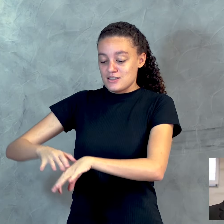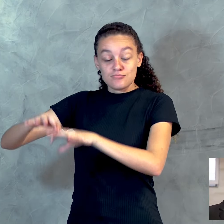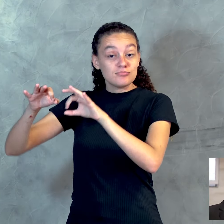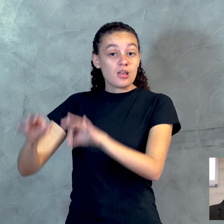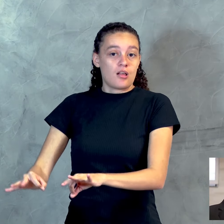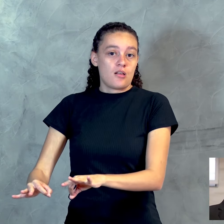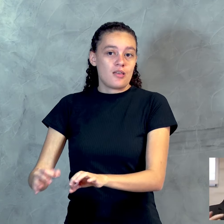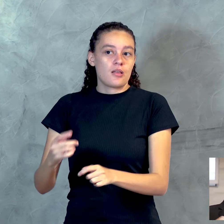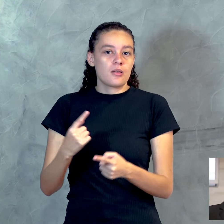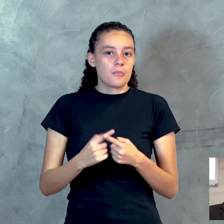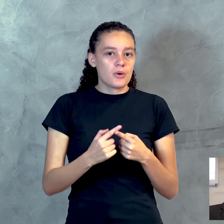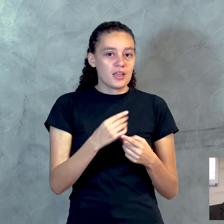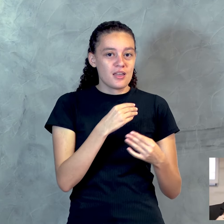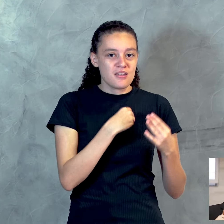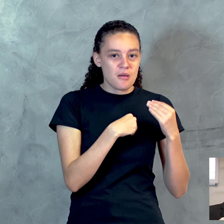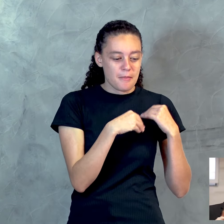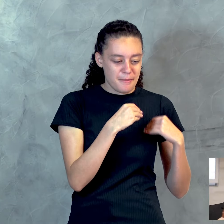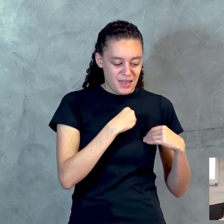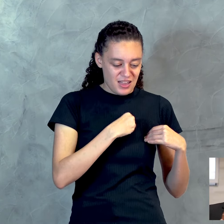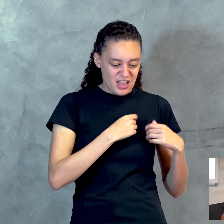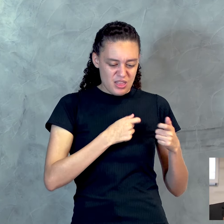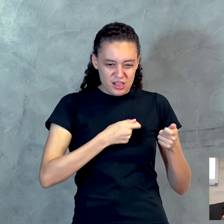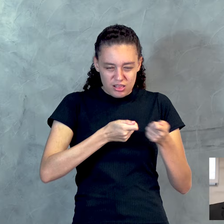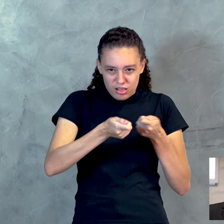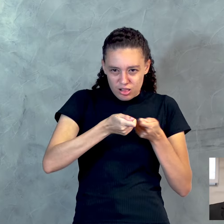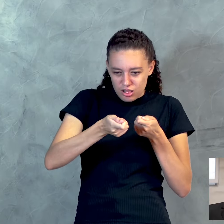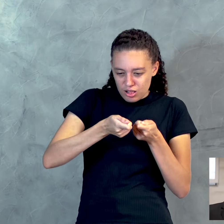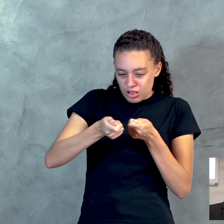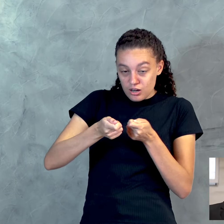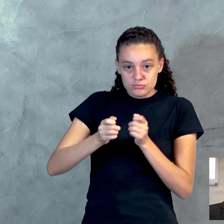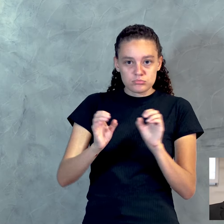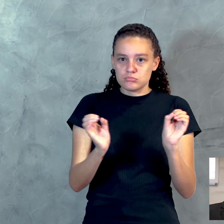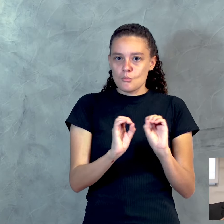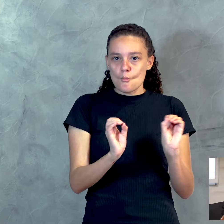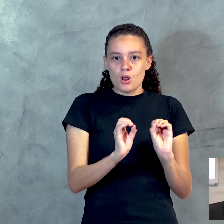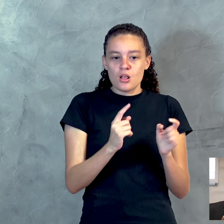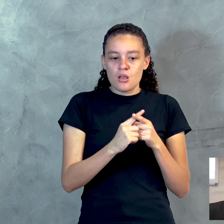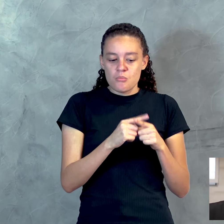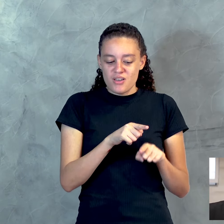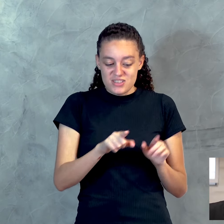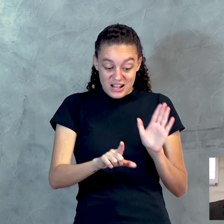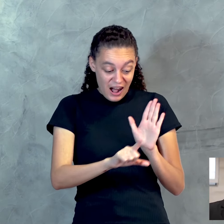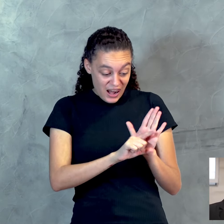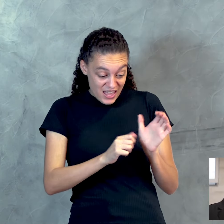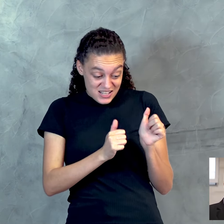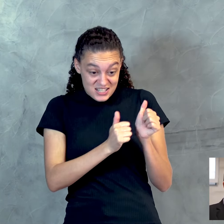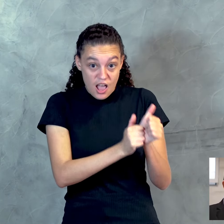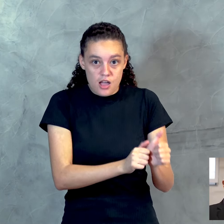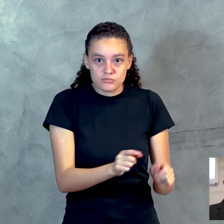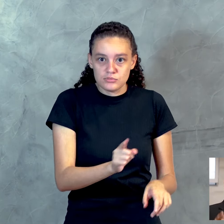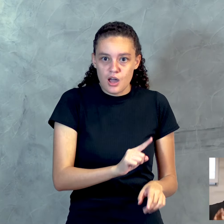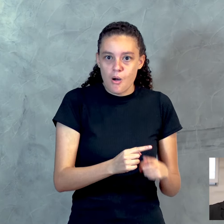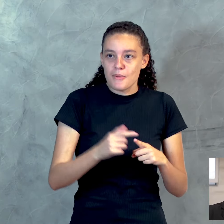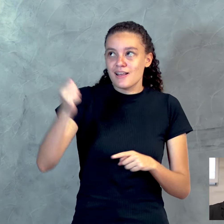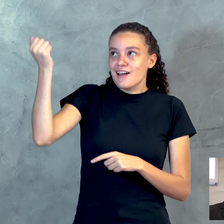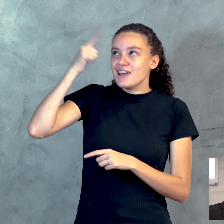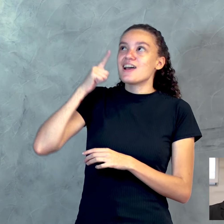porque o pecado não terá domínio sobre vós, pois não estáis debaixo da lei, mas debaixo da graça,